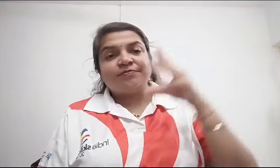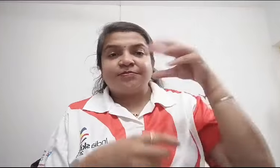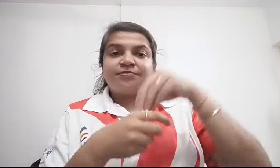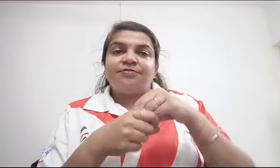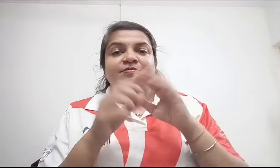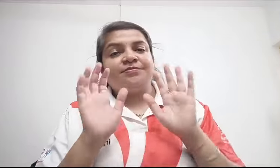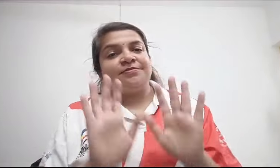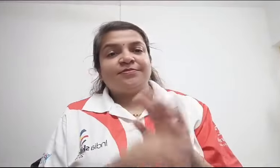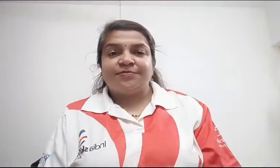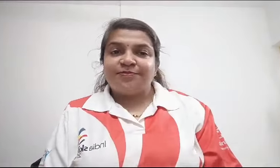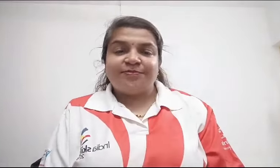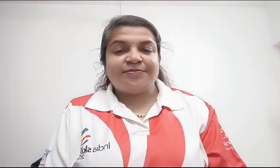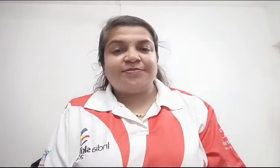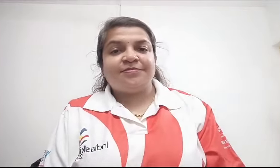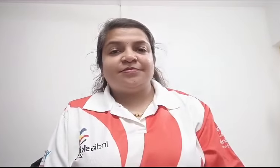में यहने इंटिग्रेशन स्कूल में पड़ी हूँ,